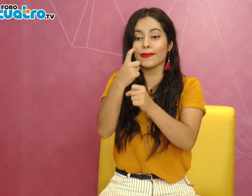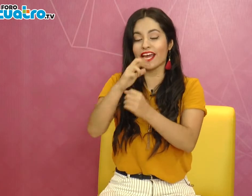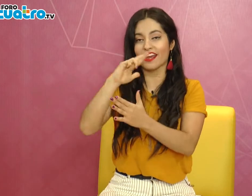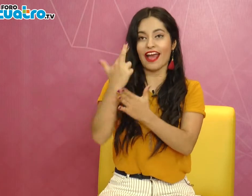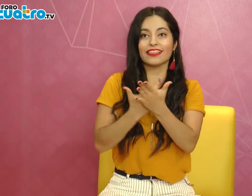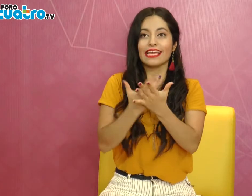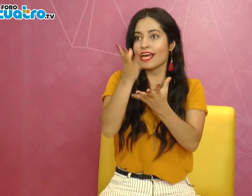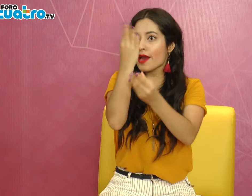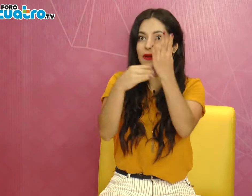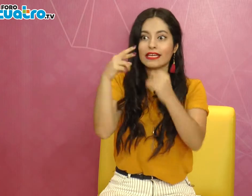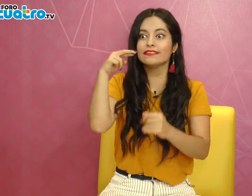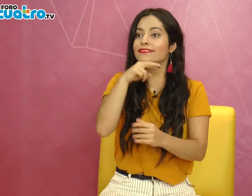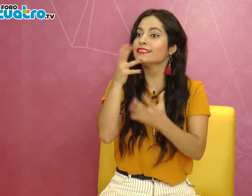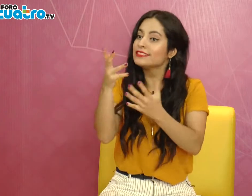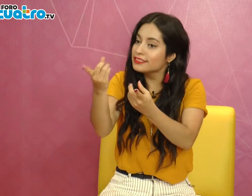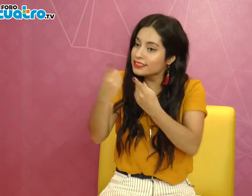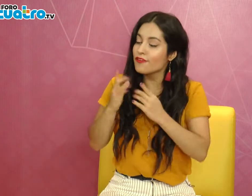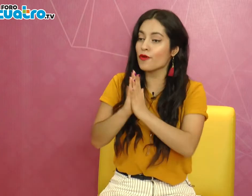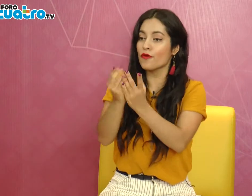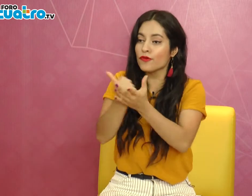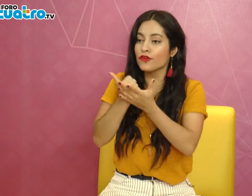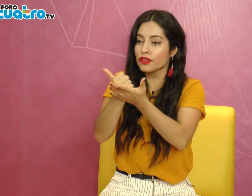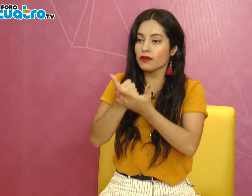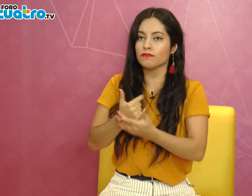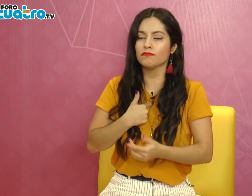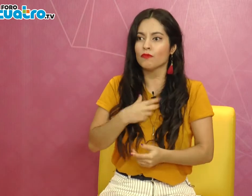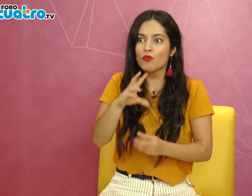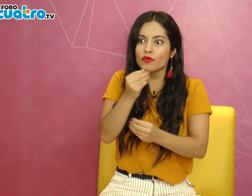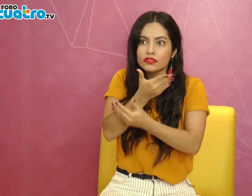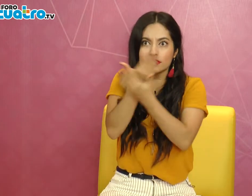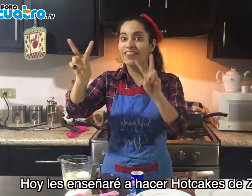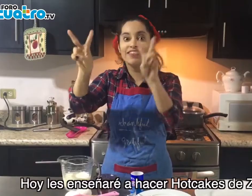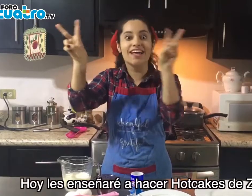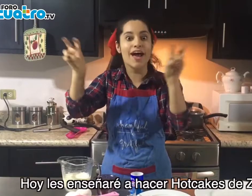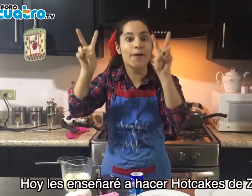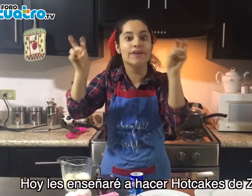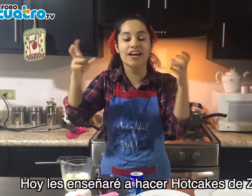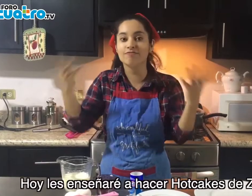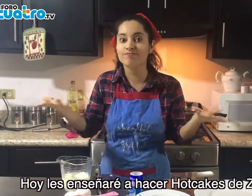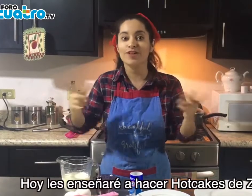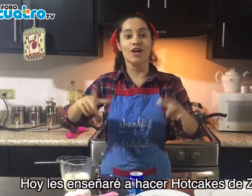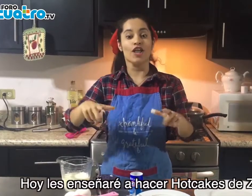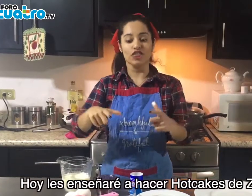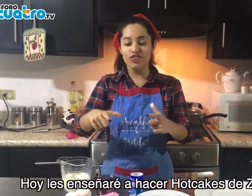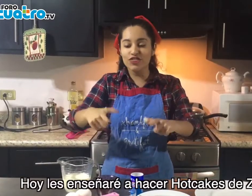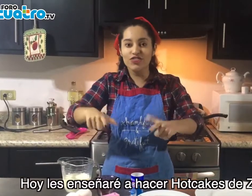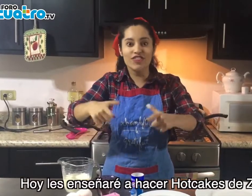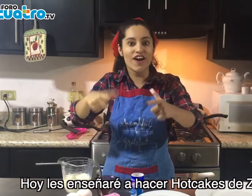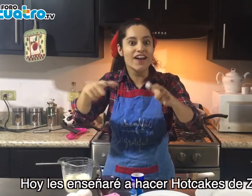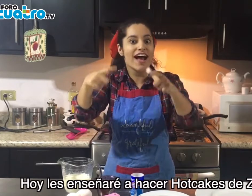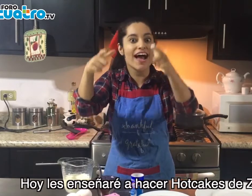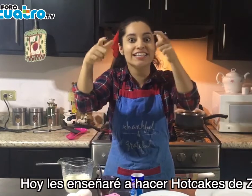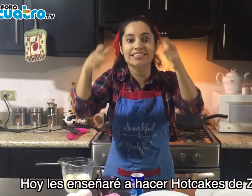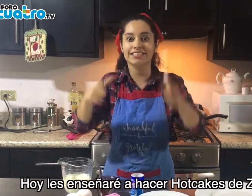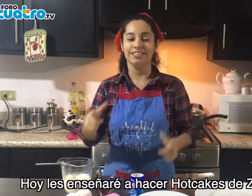De repente, personas me piden recetas específicas que haga, me piden que les ayude con alguna comida,